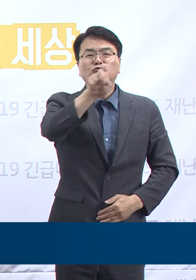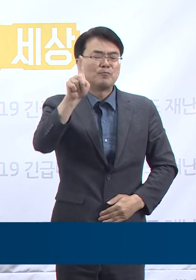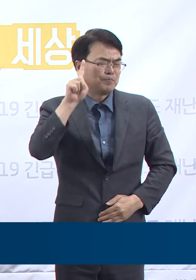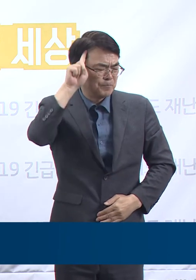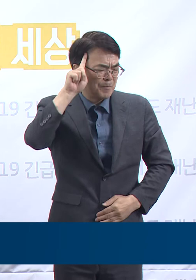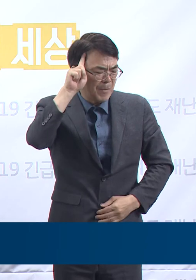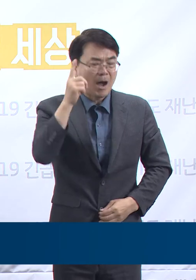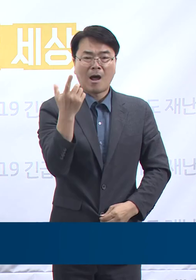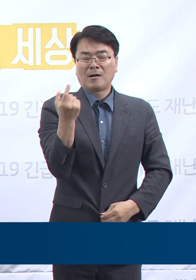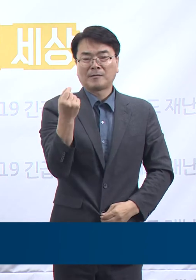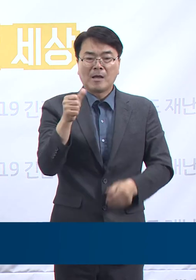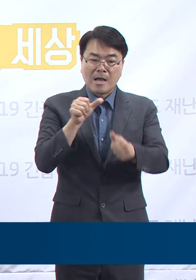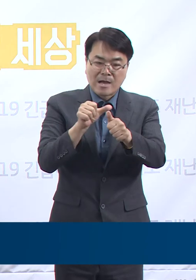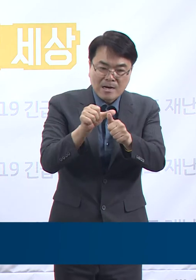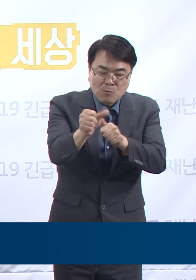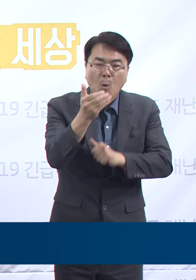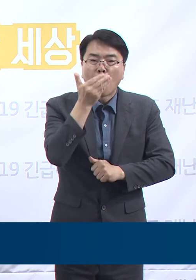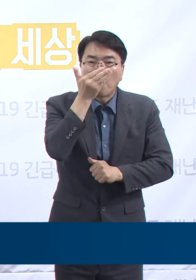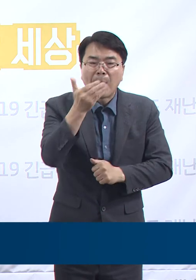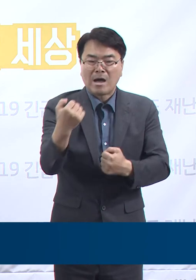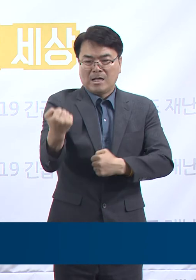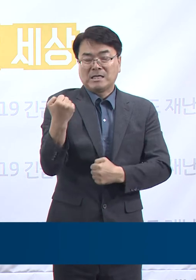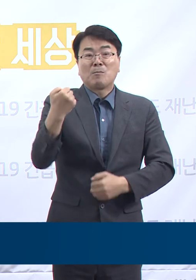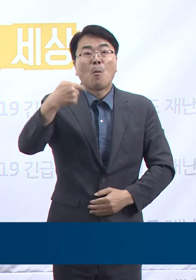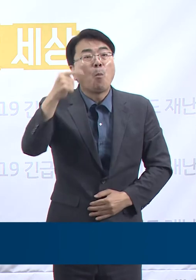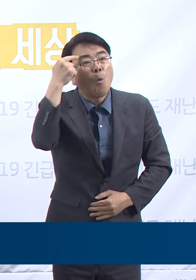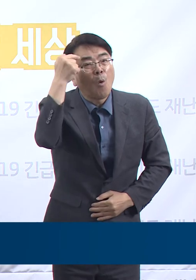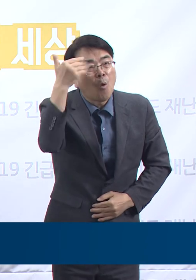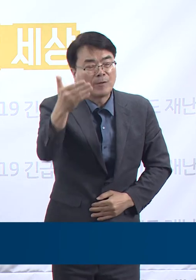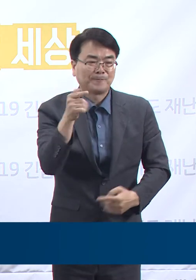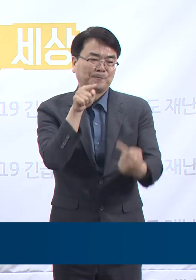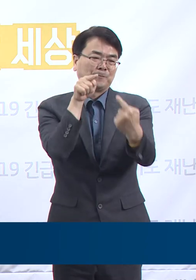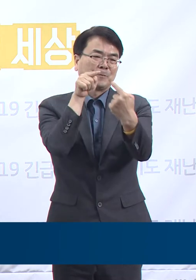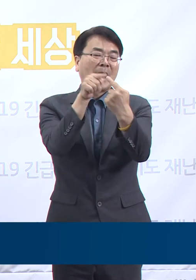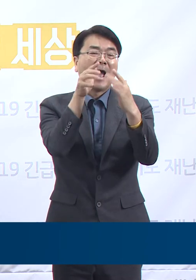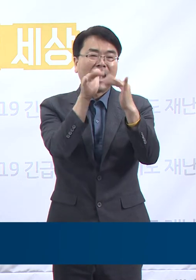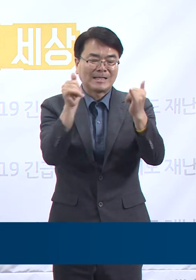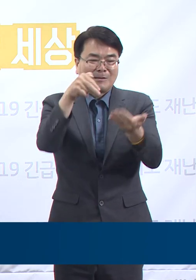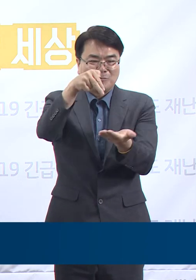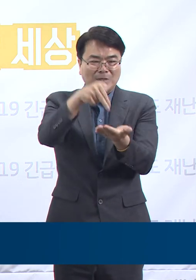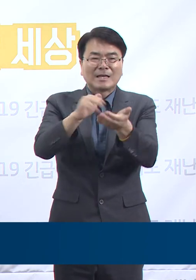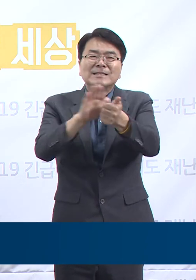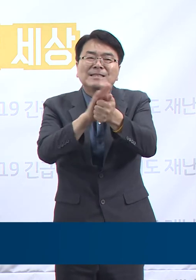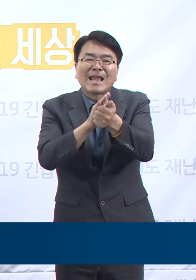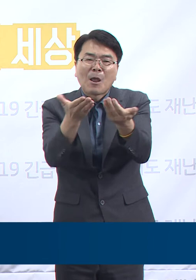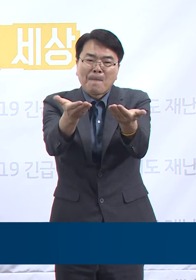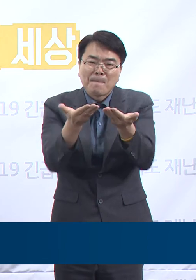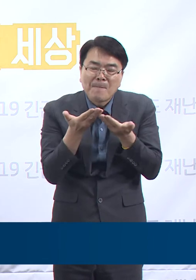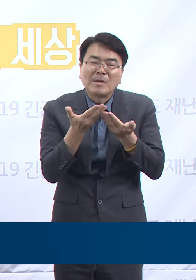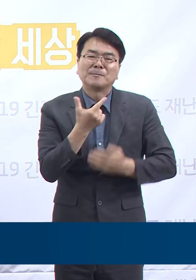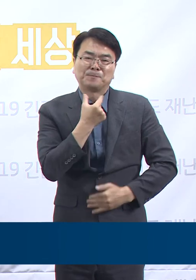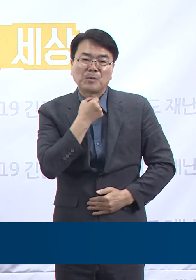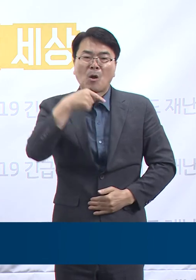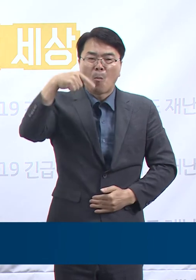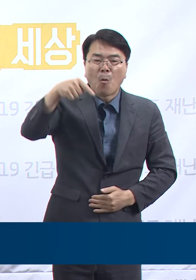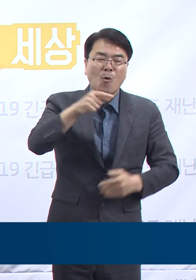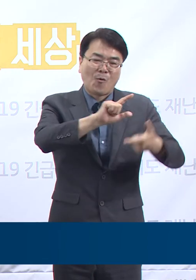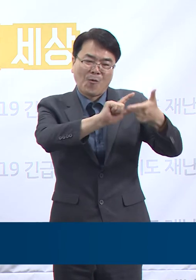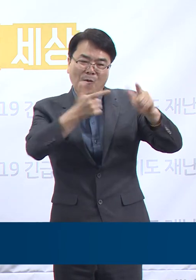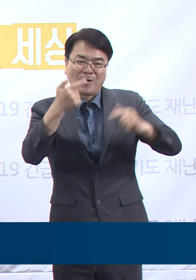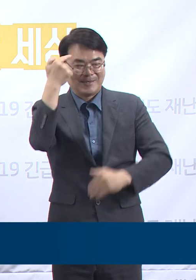코로나19 극복 요소, 코로나19 확진자 접촉자 처우, 대응 개선 요구 사항 등이었습니다.